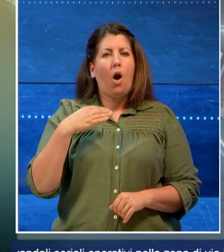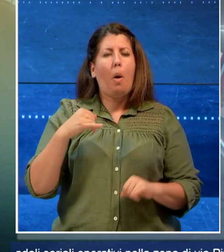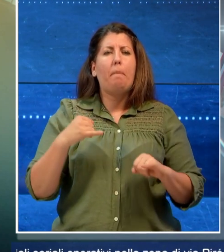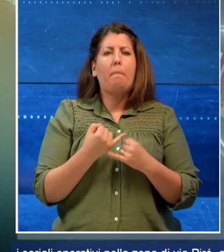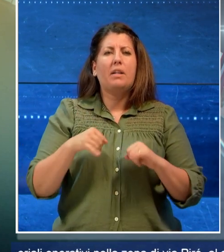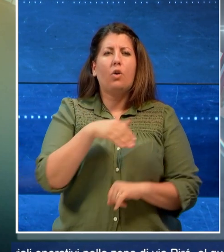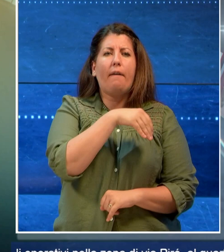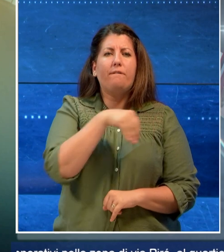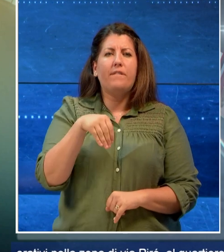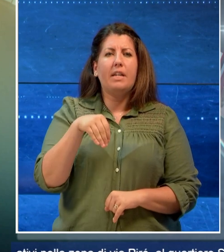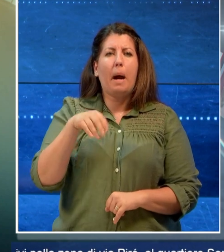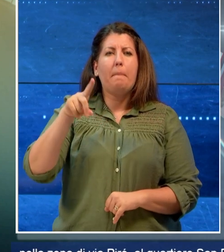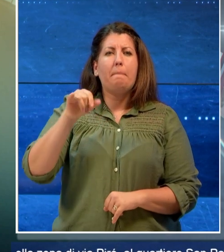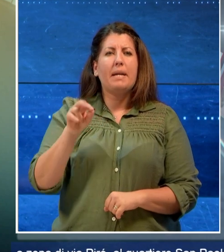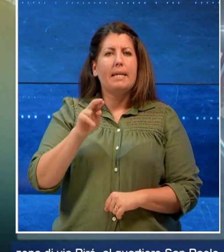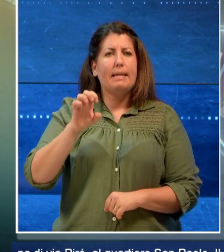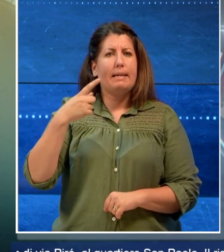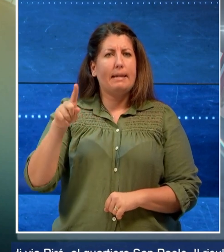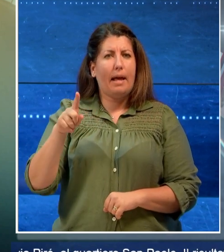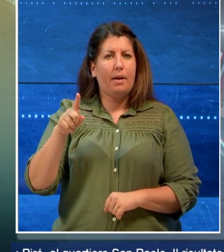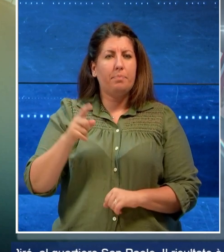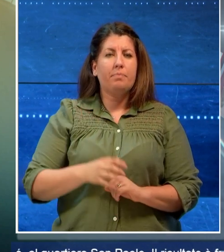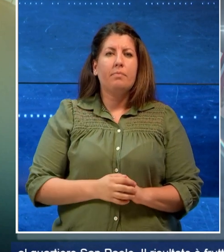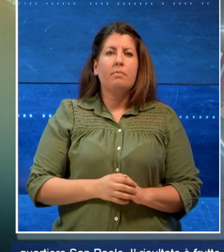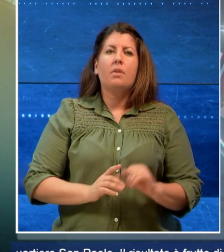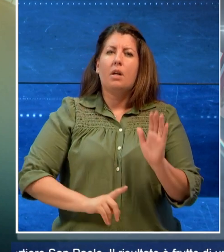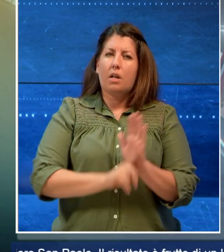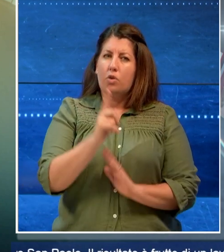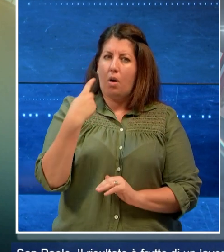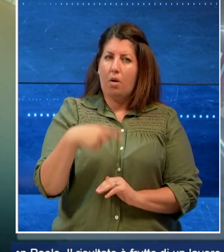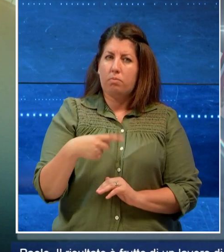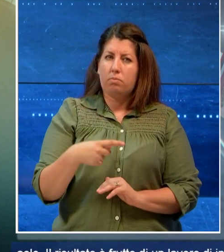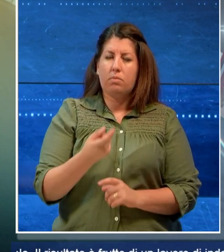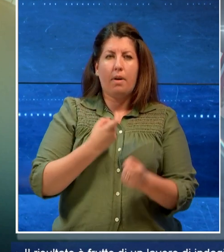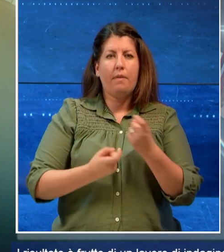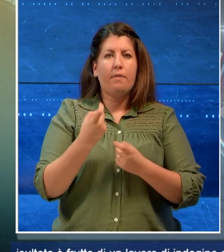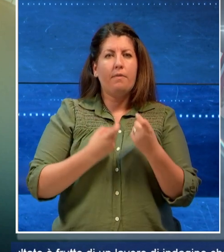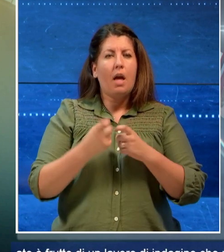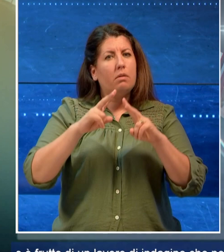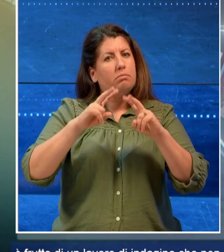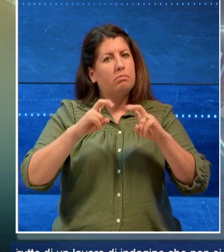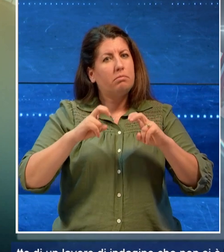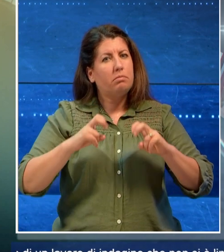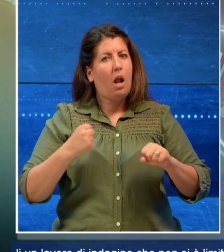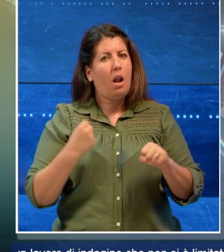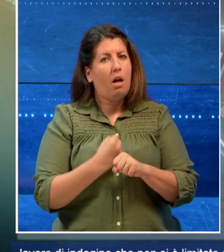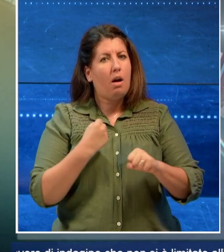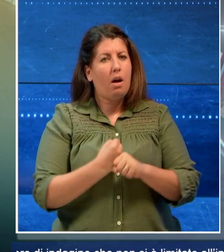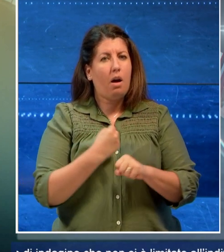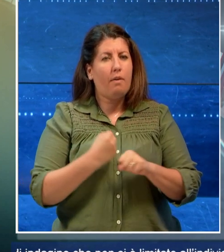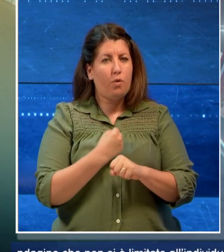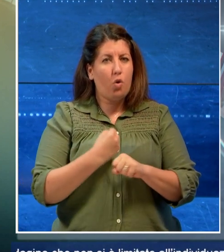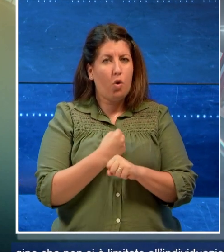Pirè. Il risultato è frutto di un lavoro d'indagine che non si è limitato